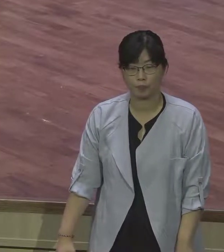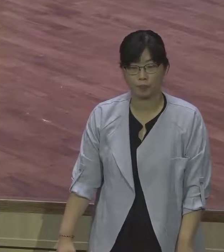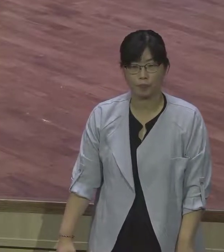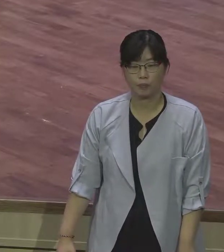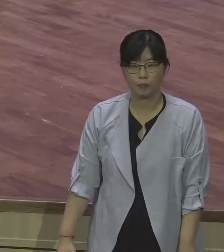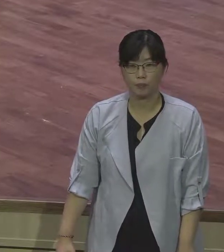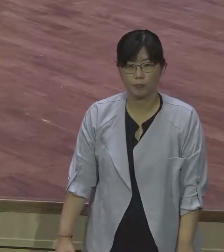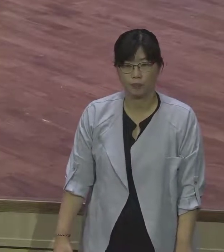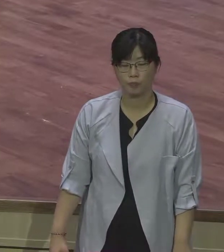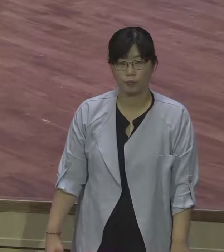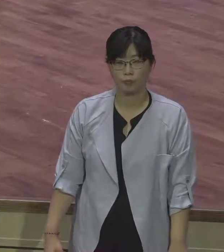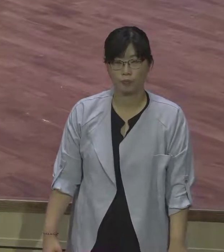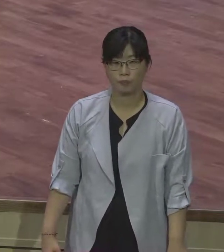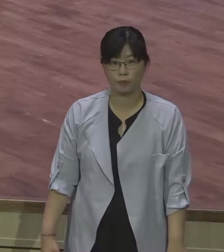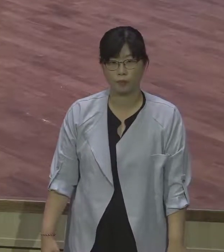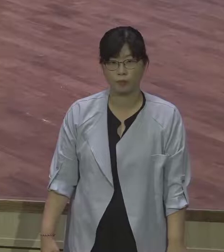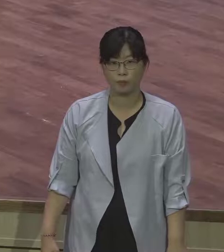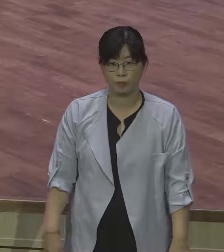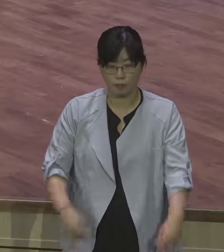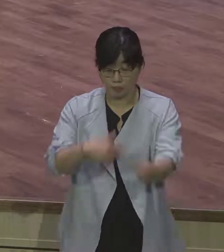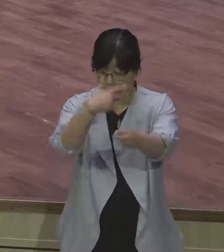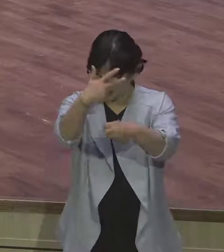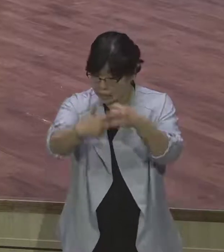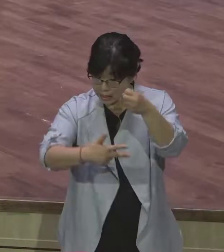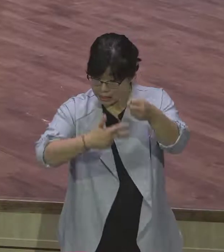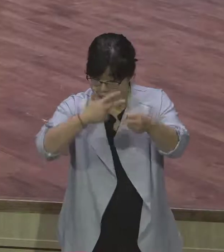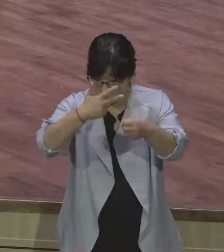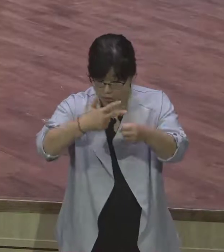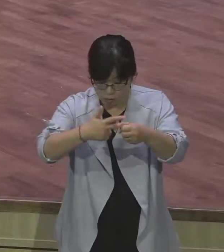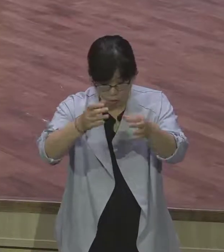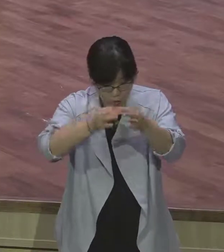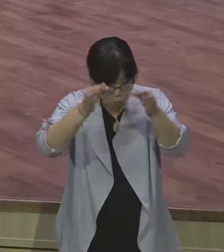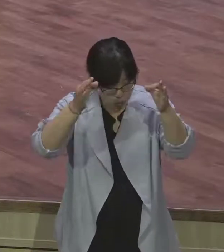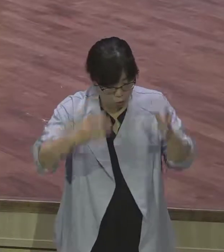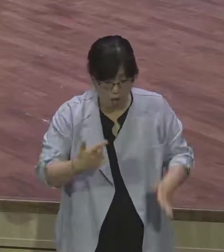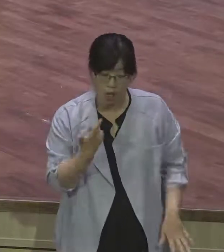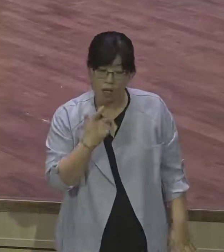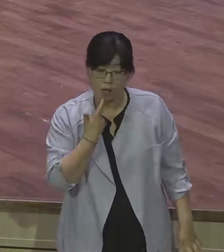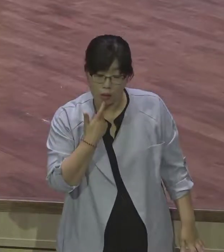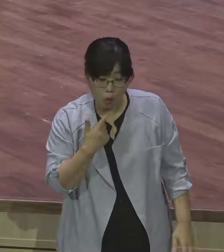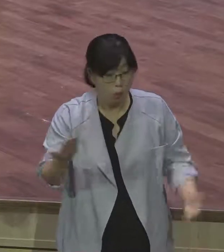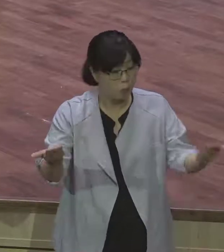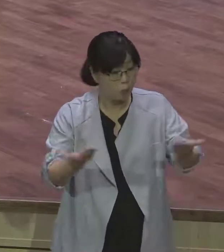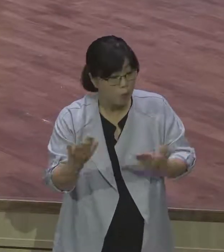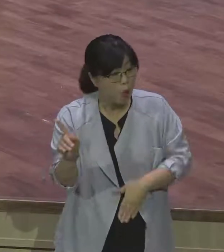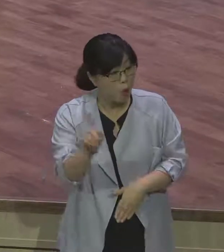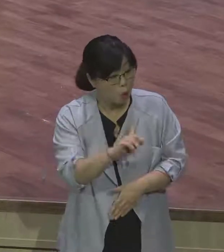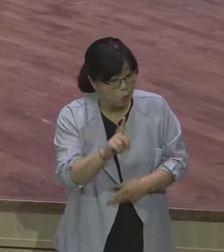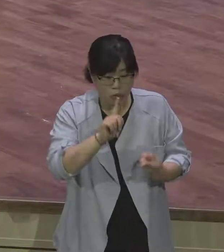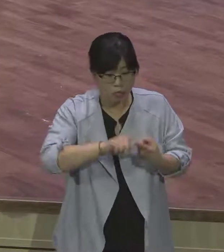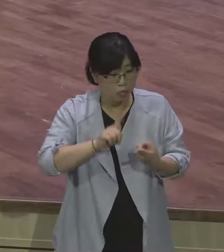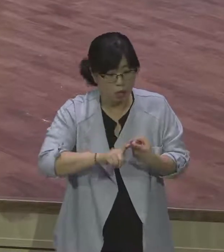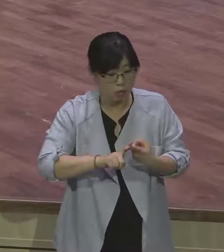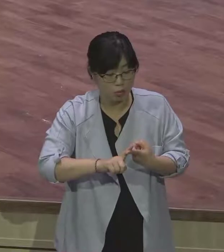성경에 보세요. 한 줄만 딱 나와. 딱 한 줄. 딱 한 줄만 나와. 무슨 말이에요? 의미 없는 시간 보냈다.